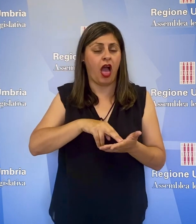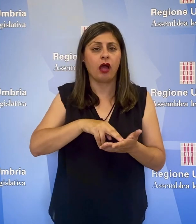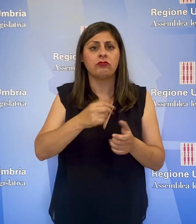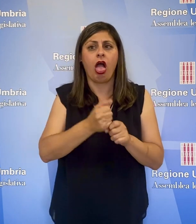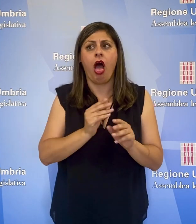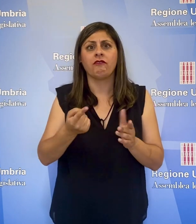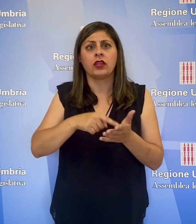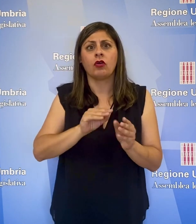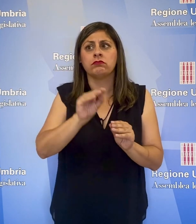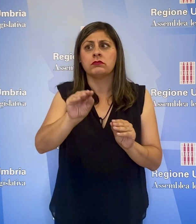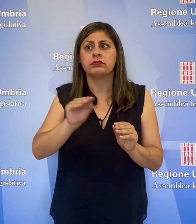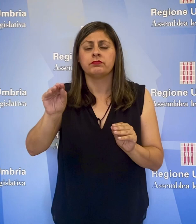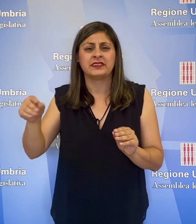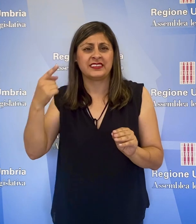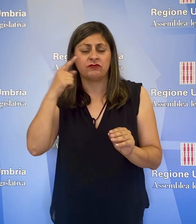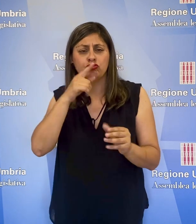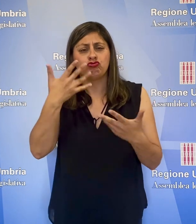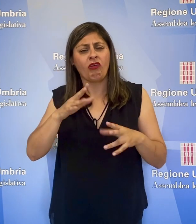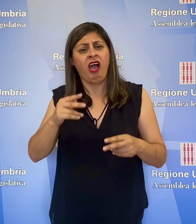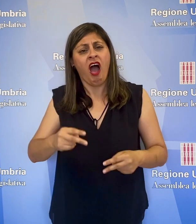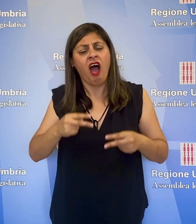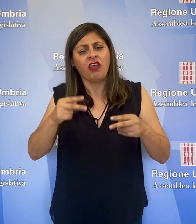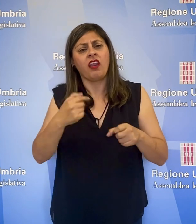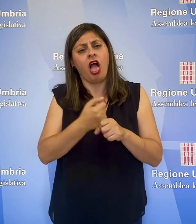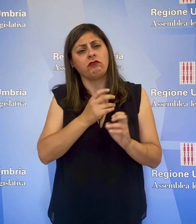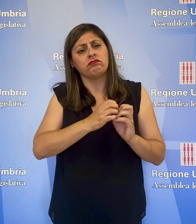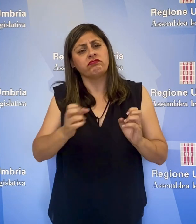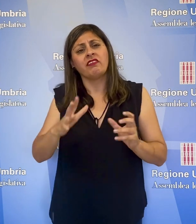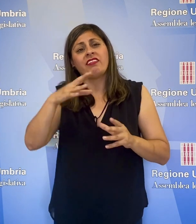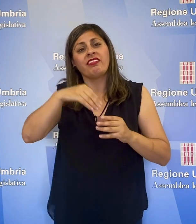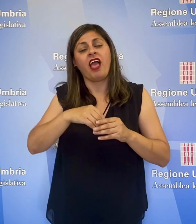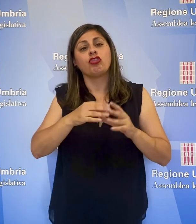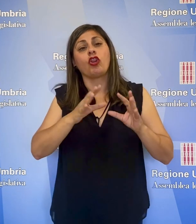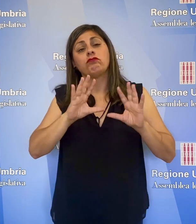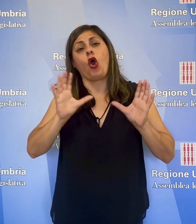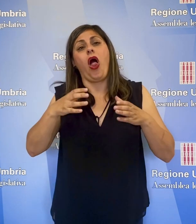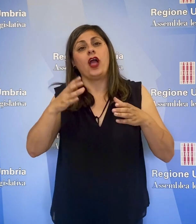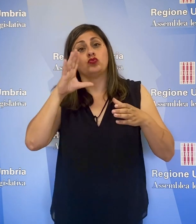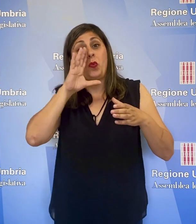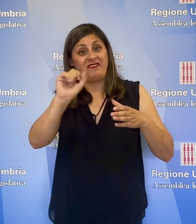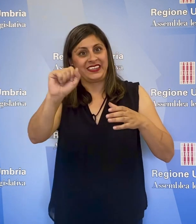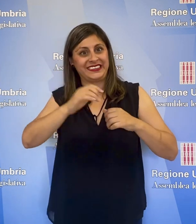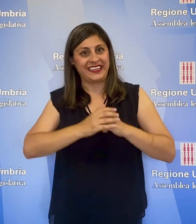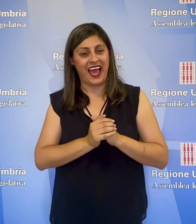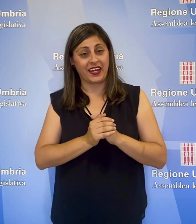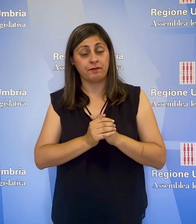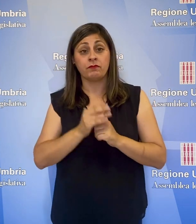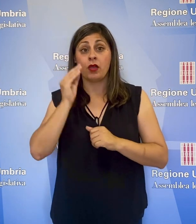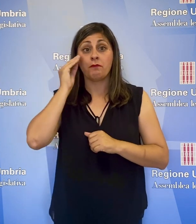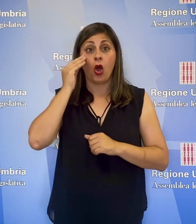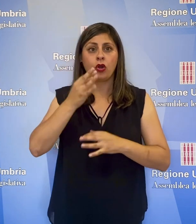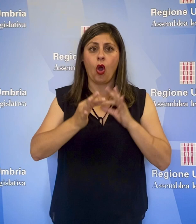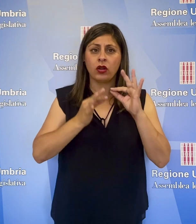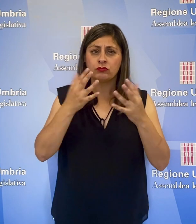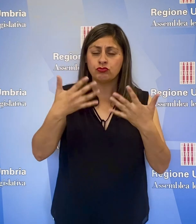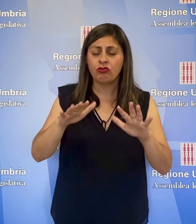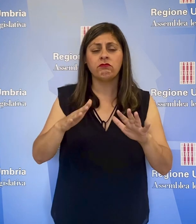che da anni ricoprono molteplici mansioni all'interno dei collegi universitari. Morroni ha spiegato che ad aprile si sono